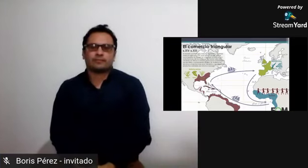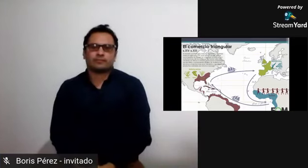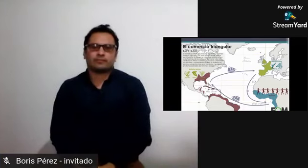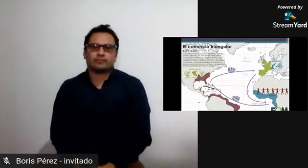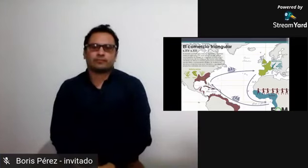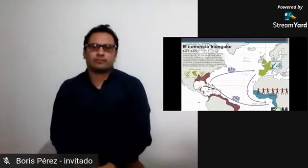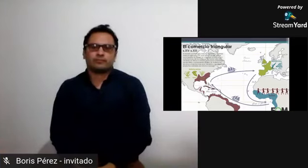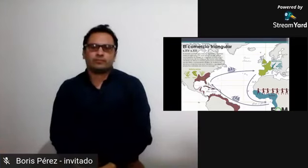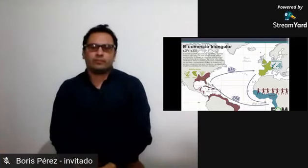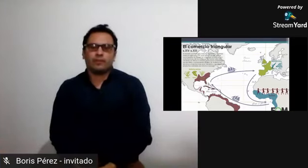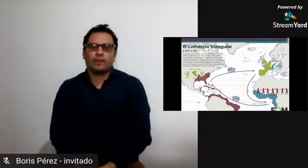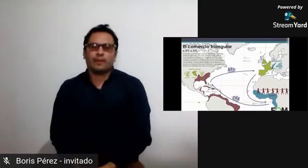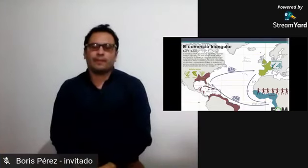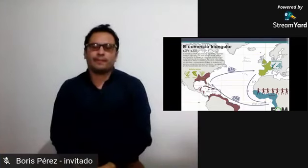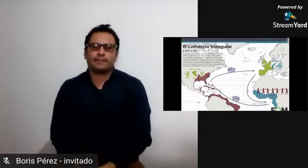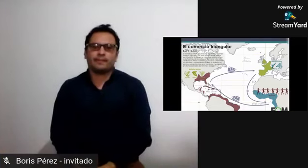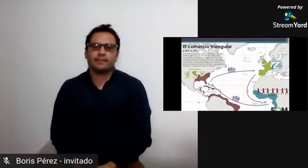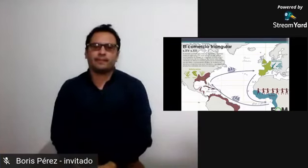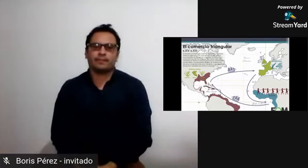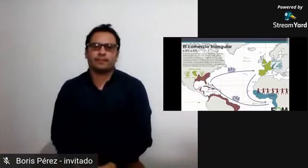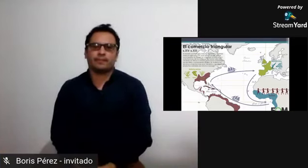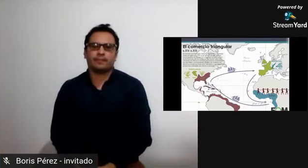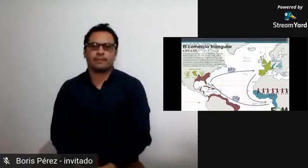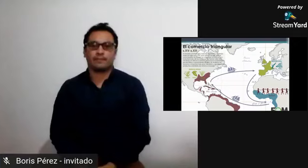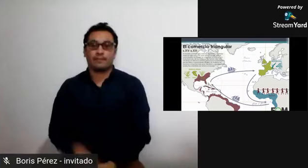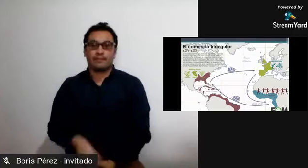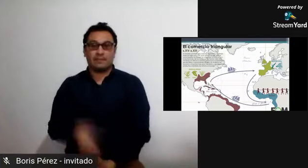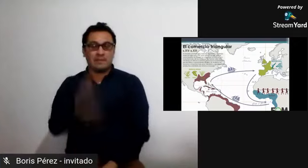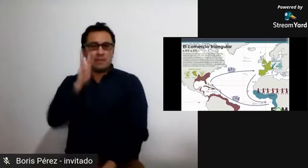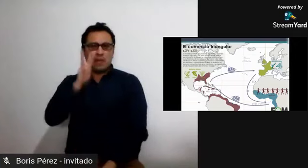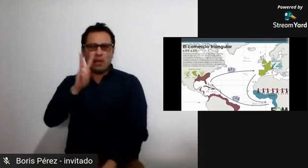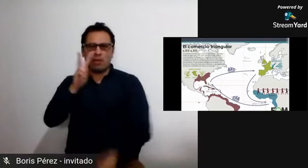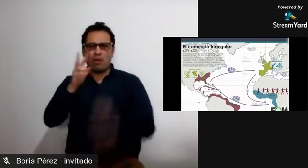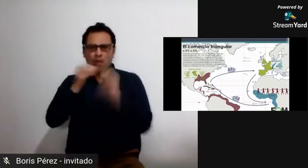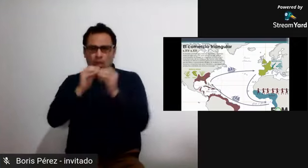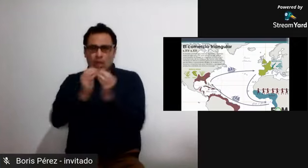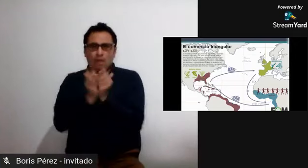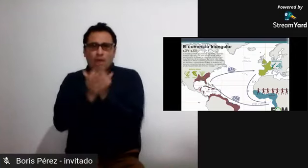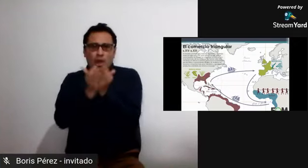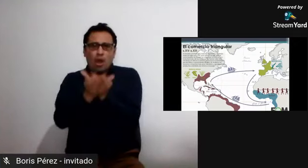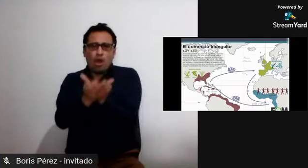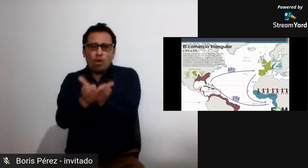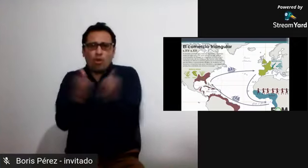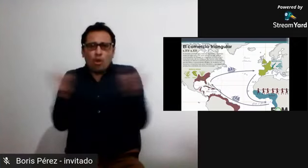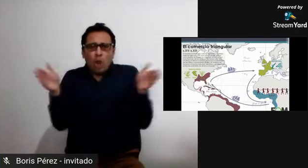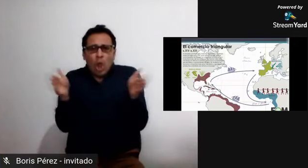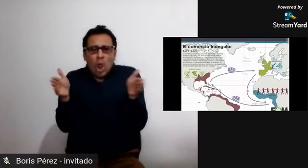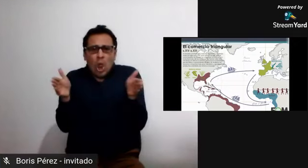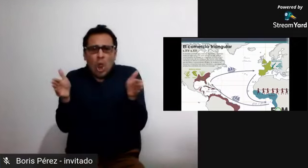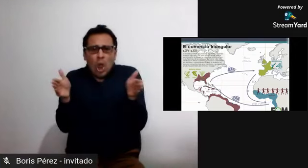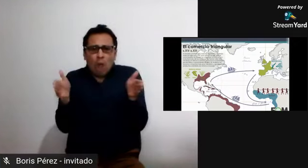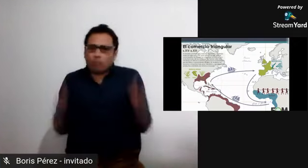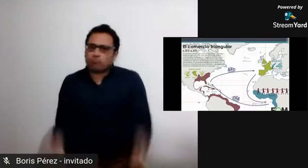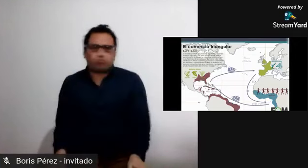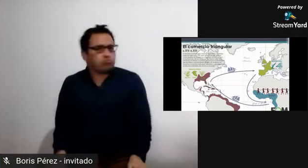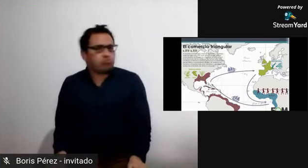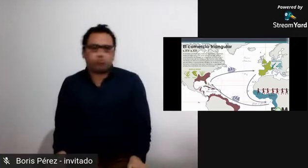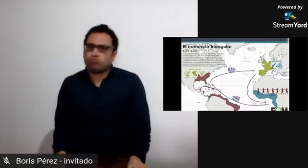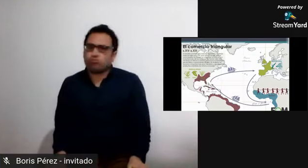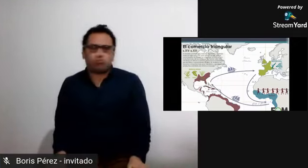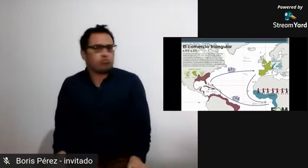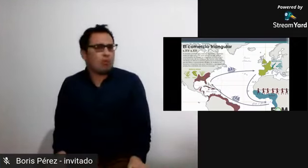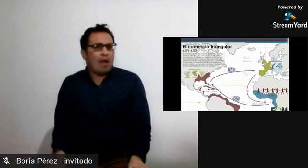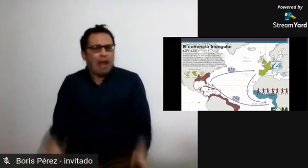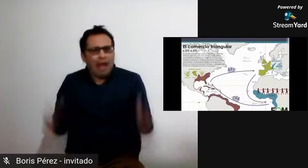traían pues los traían en sus embarcaciones y la gran mayoría de las embarcaciones pues eran de los portugueses siguiente